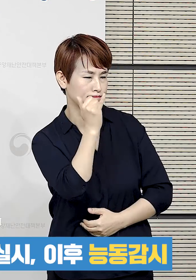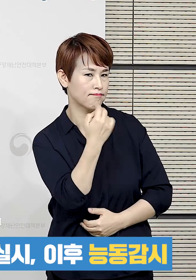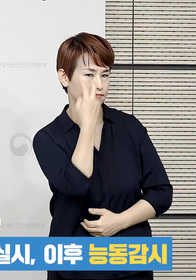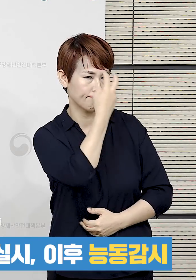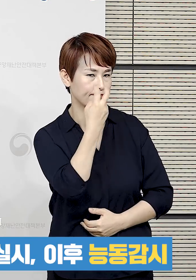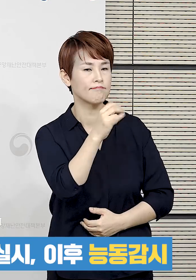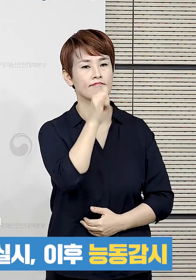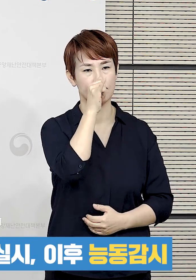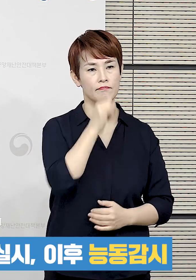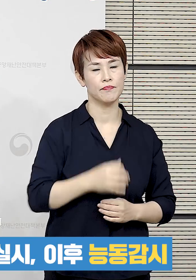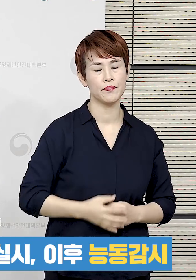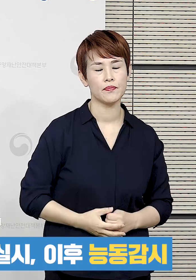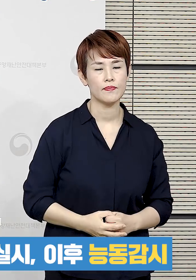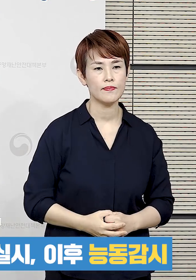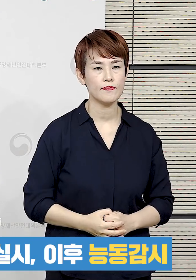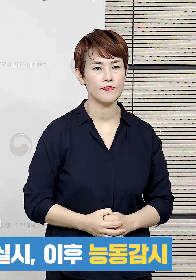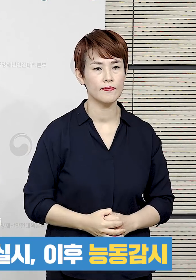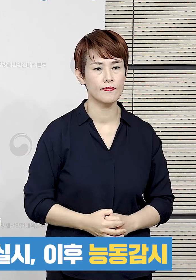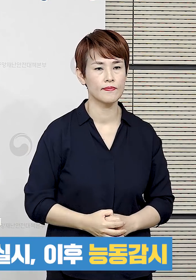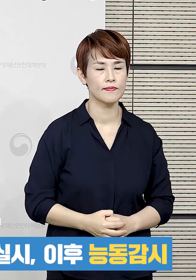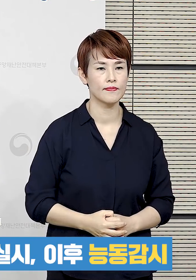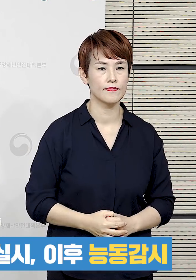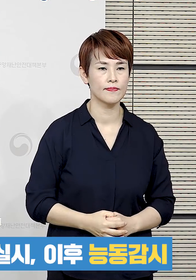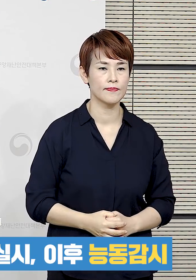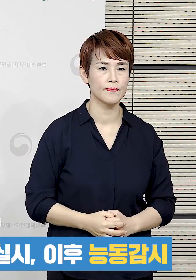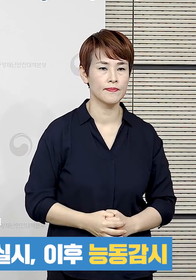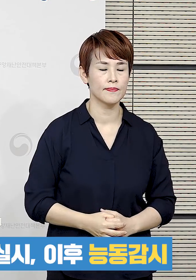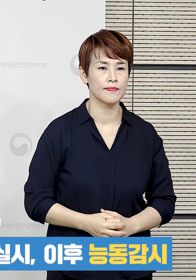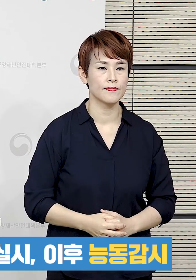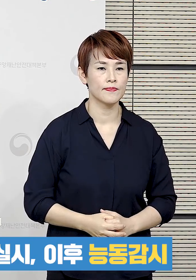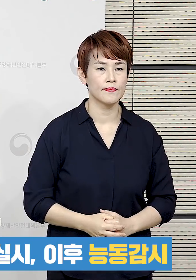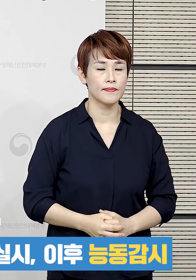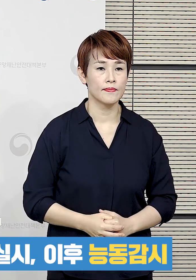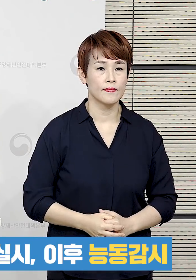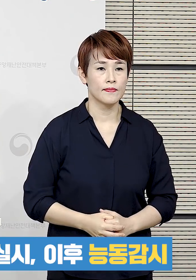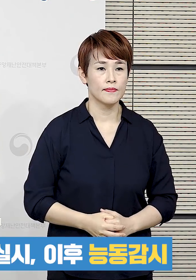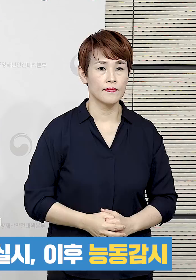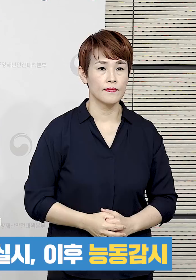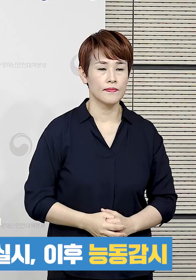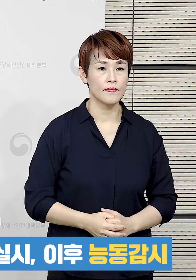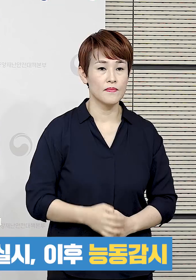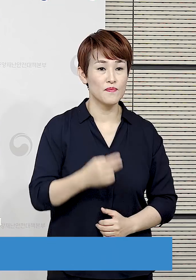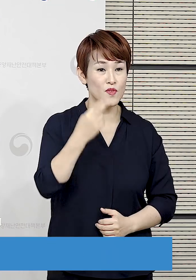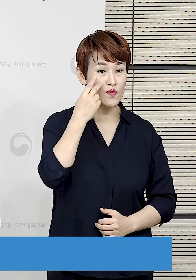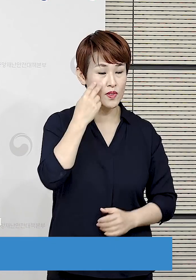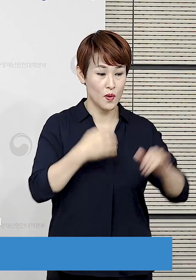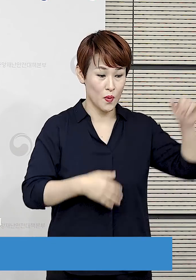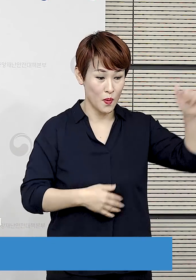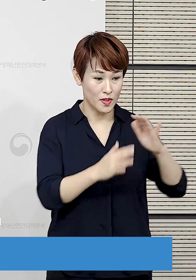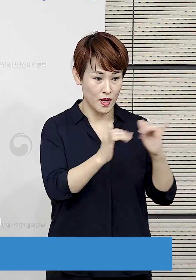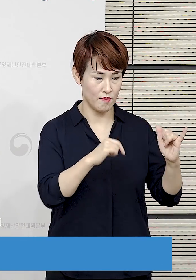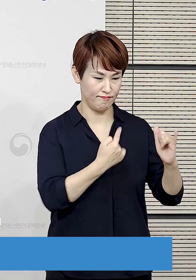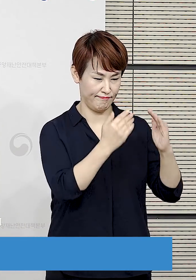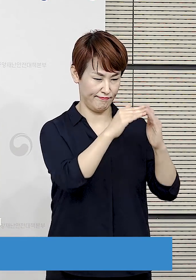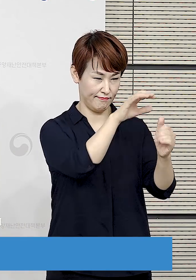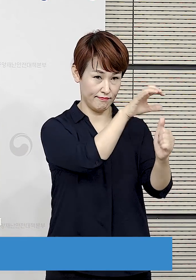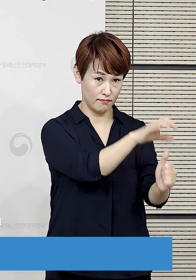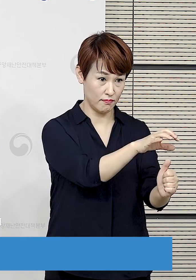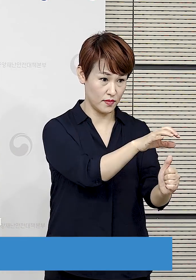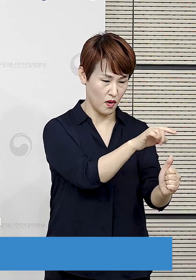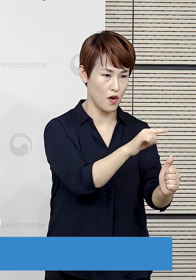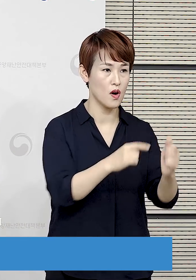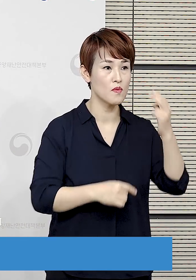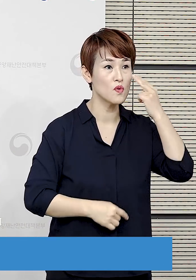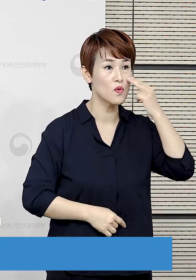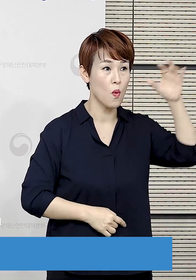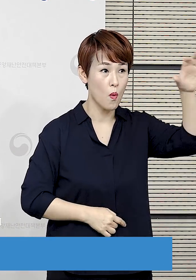전화로 모니터링하는 강화된 능동 감시를 실시할 예정입니다. 미국 입국자에 대한 자가격리